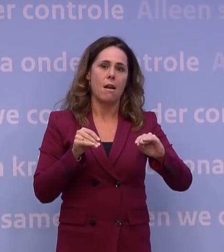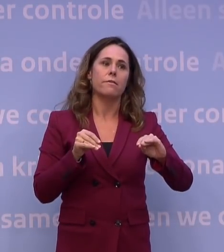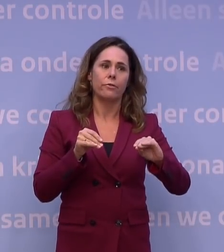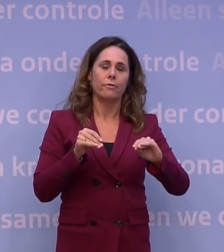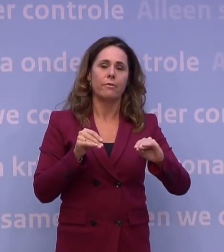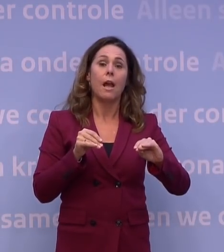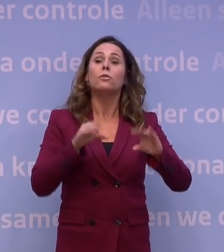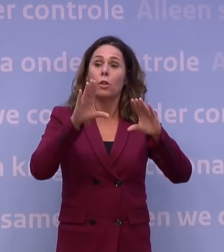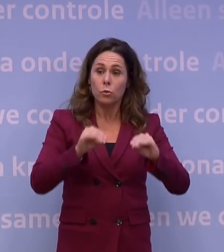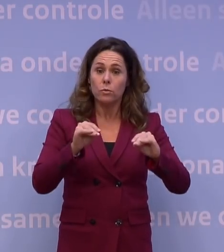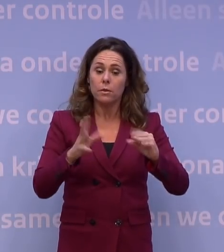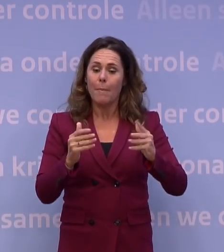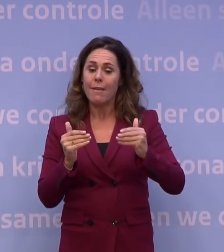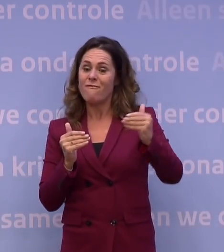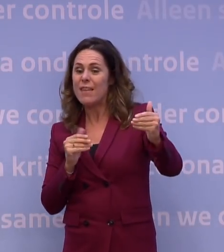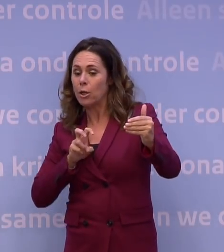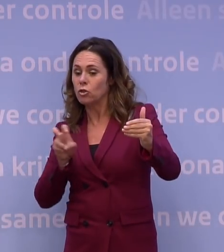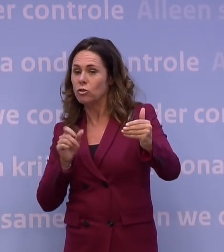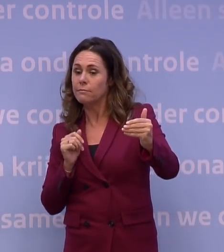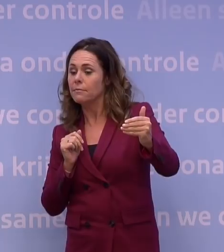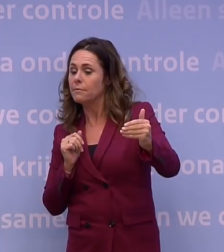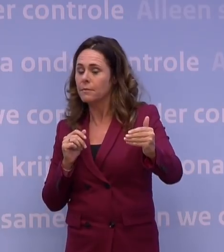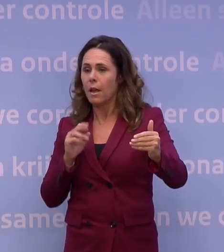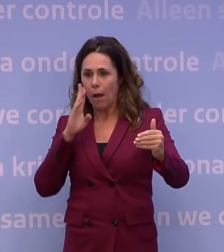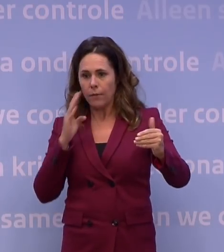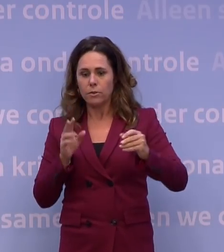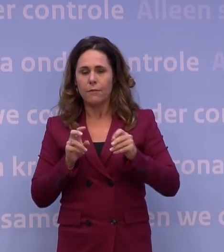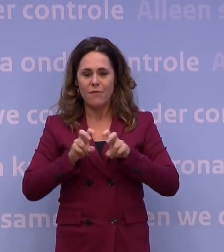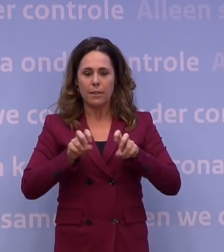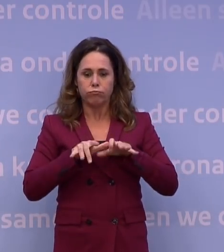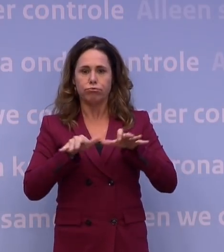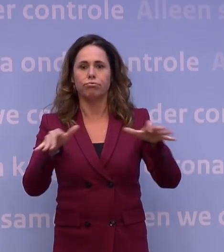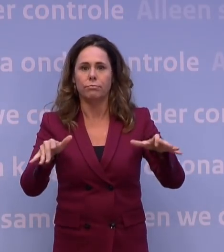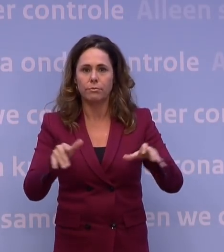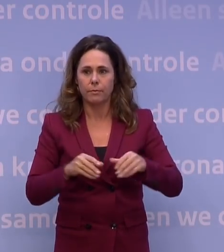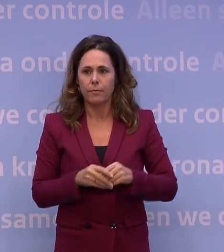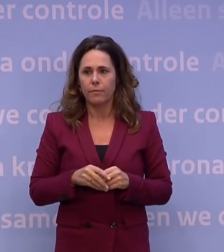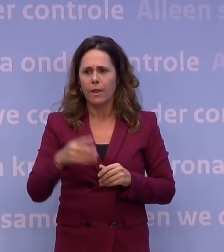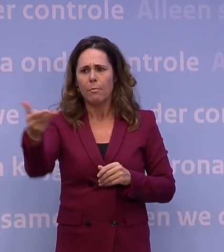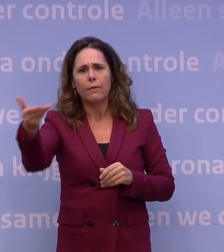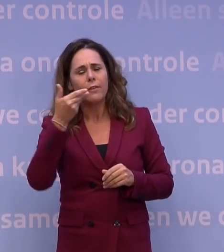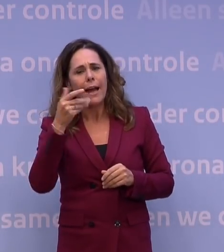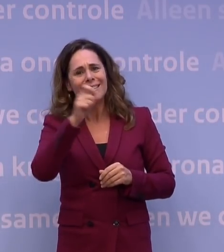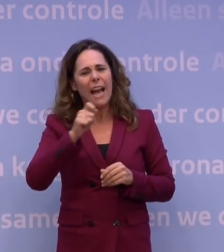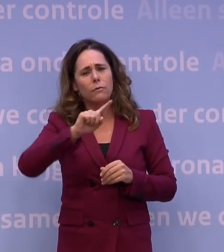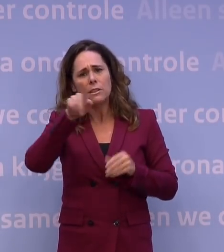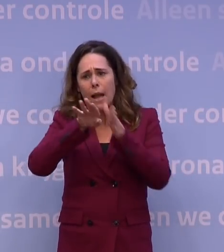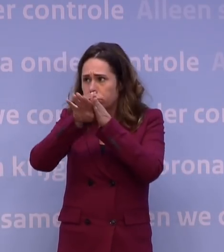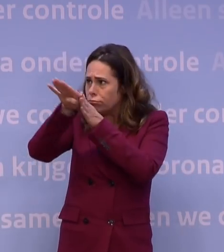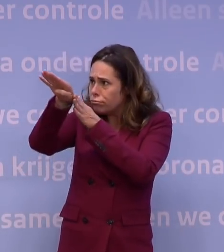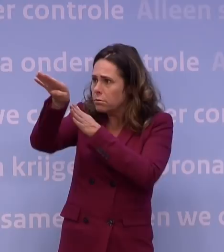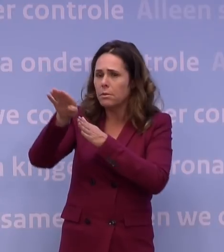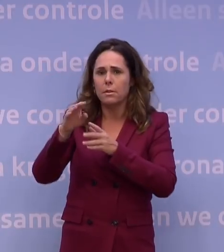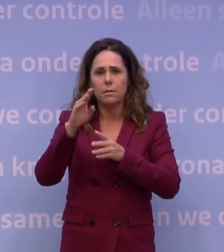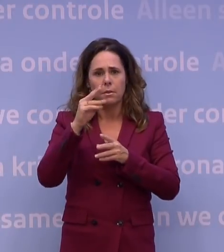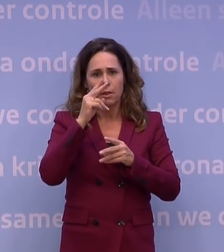dan kun je weer voor het virus uitwerken. Anders heb je toch het risico dat je er achteraan blijft werken, dat moeten we niet willen. Maar dat de cijfers zo snel opliepen, dat zag u vorige